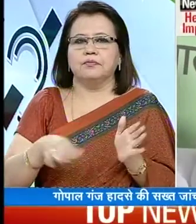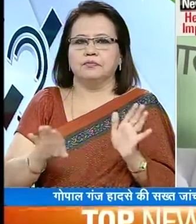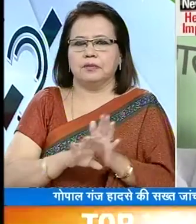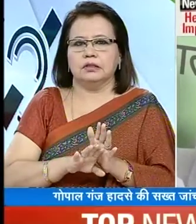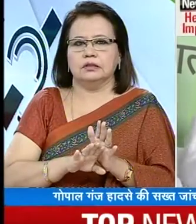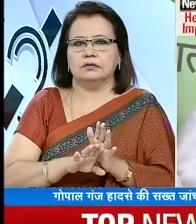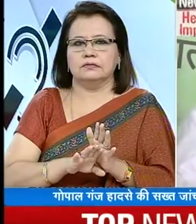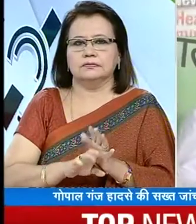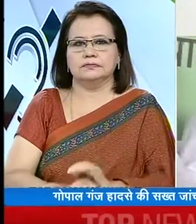की गए थी